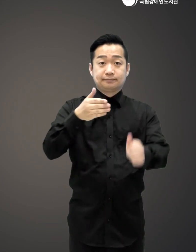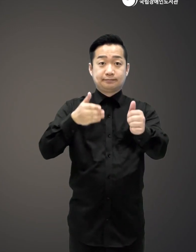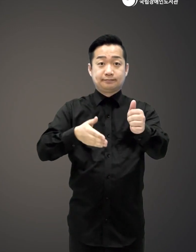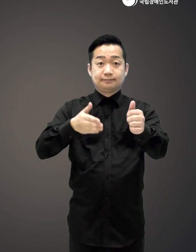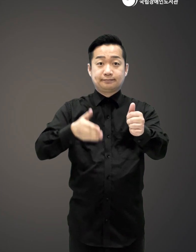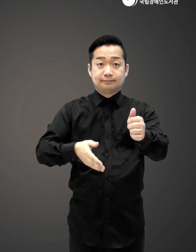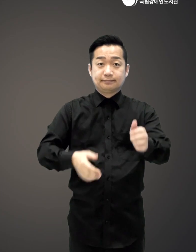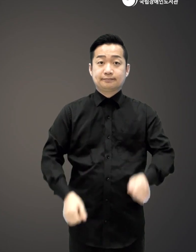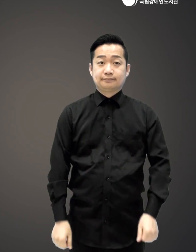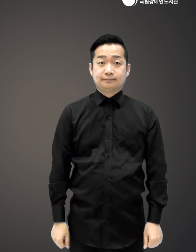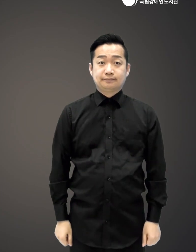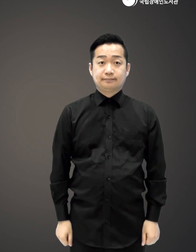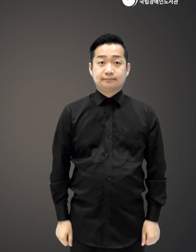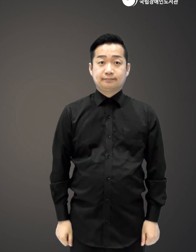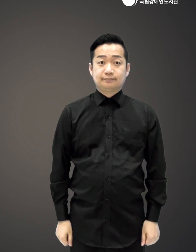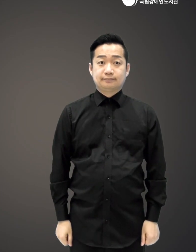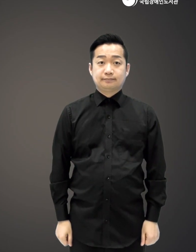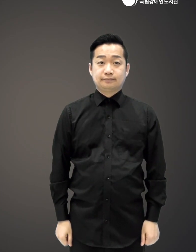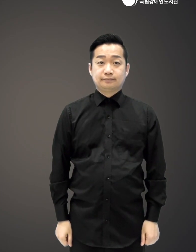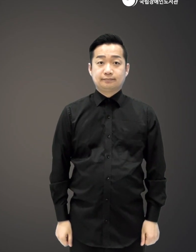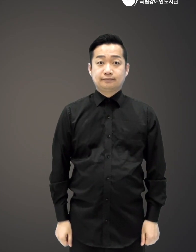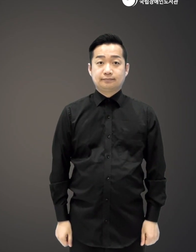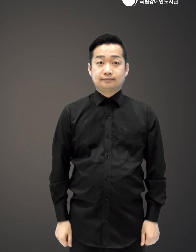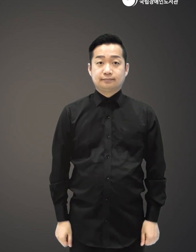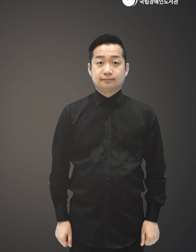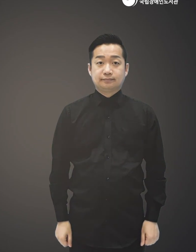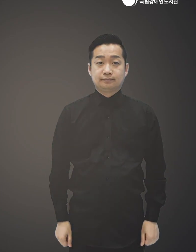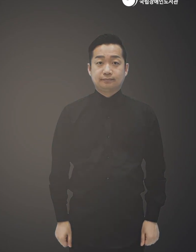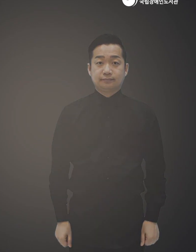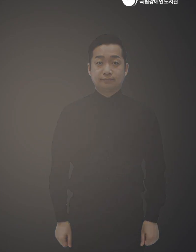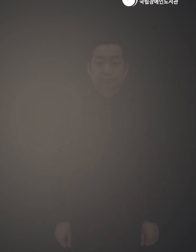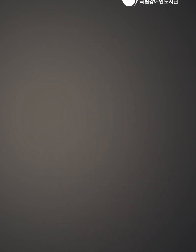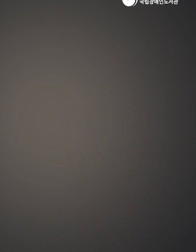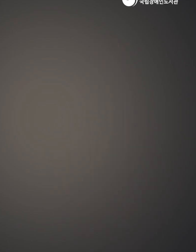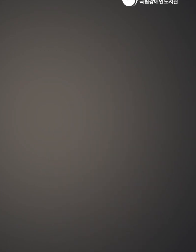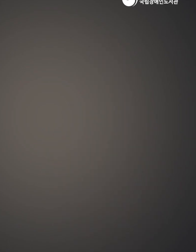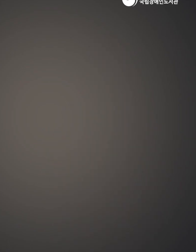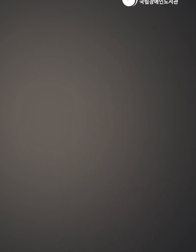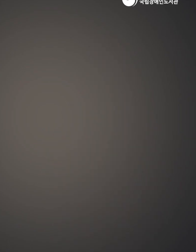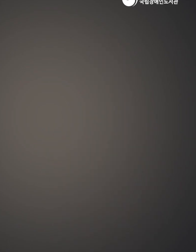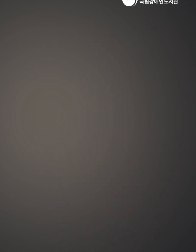저자 김경희 출판사 공명